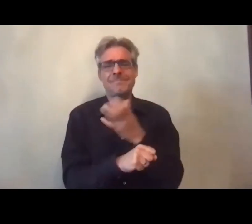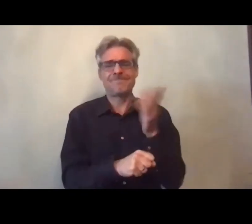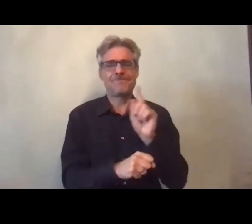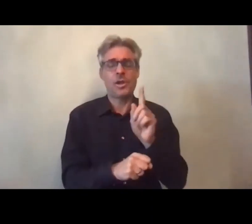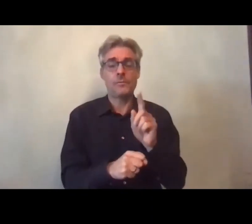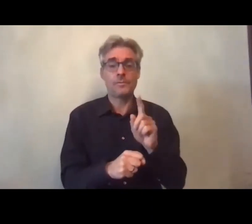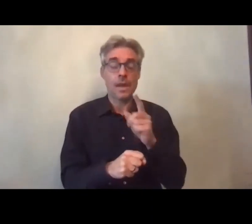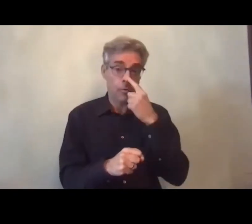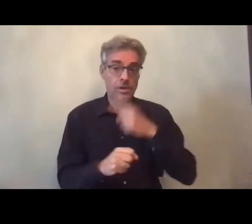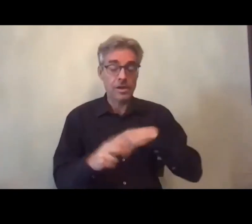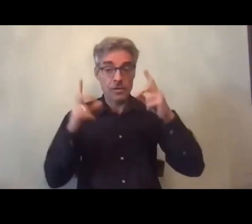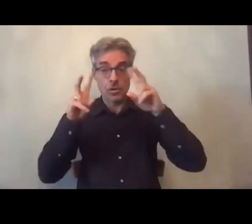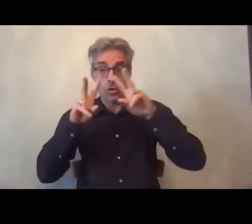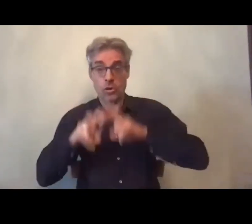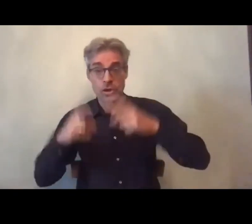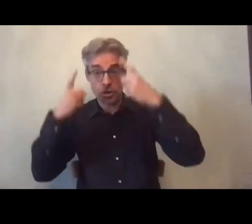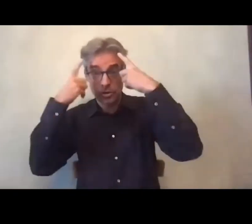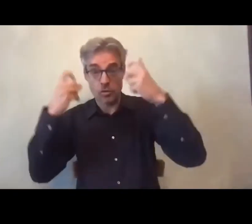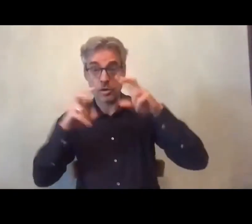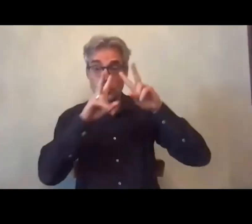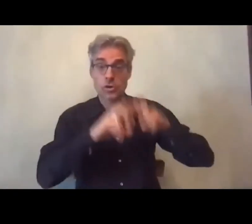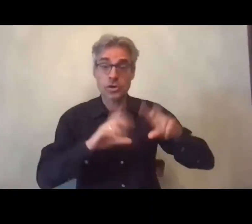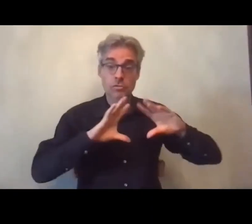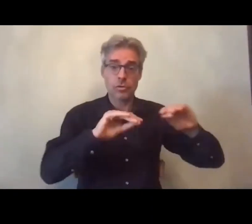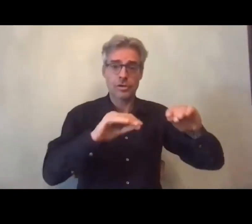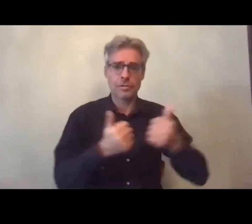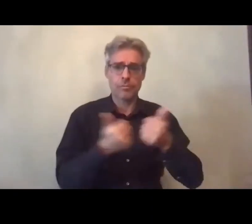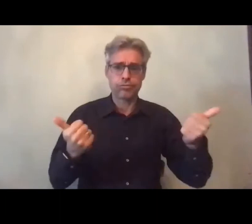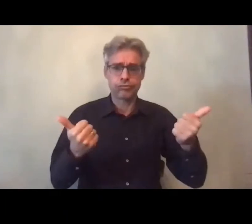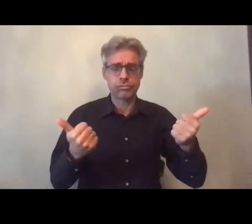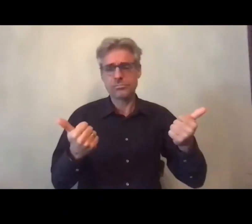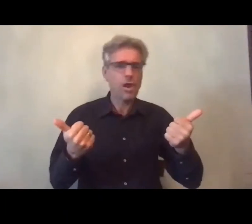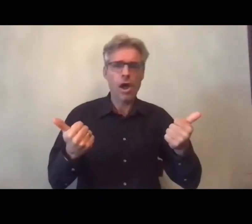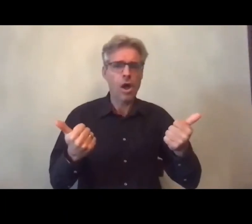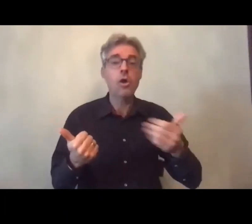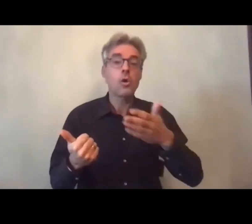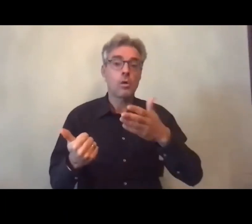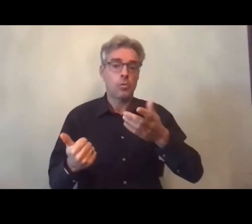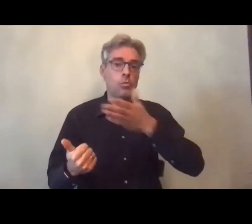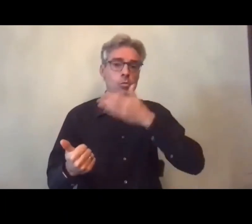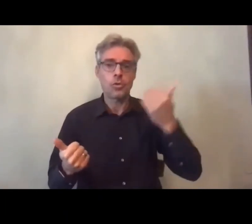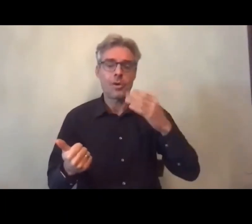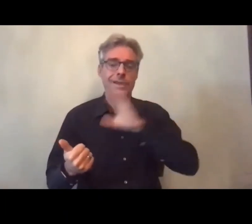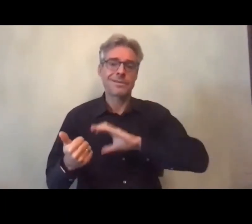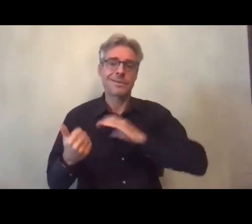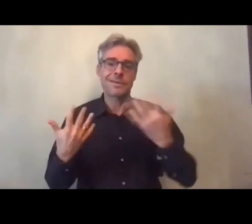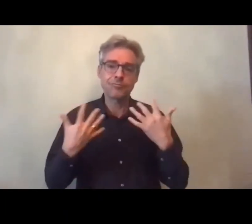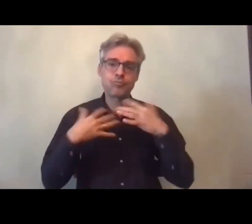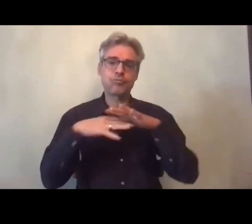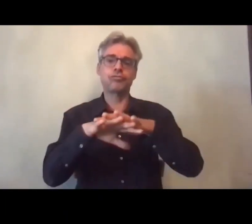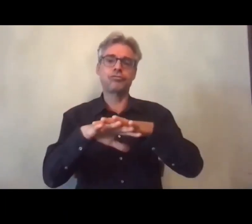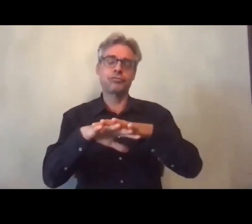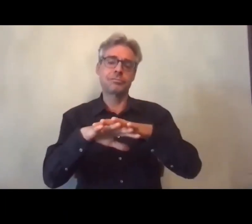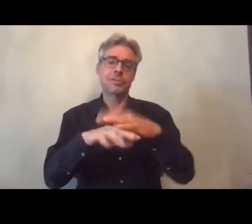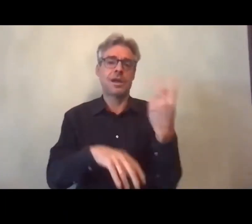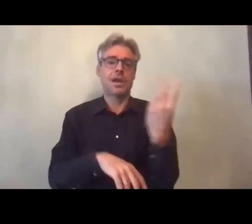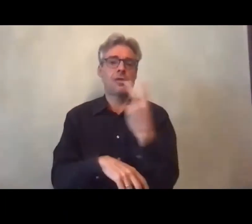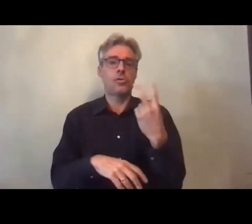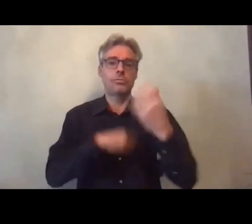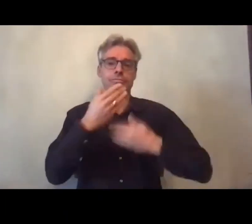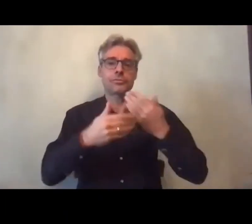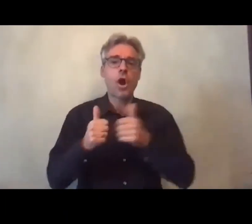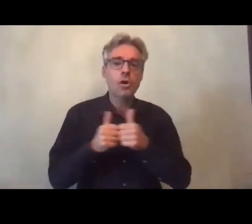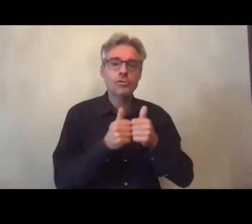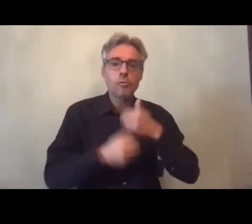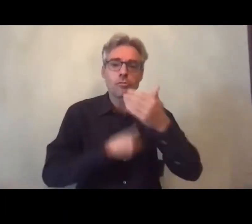là où on a tous et toutes tout intérêt à essayer de faire en sorte de combiner les deux démarches c'est à dire